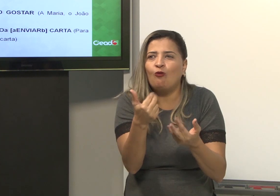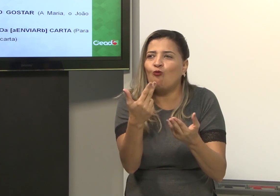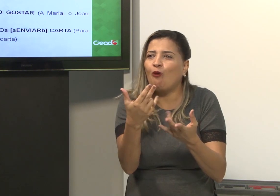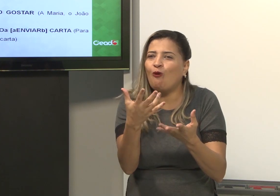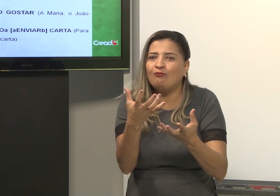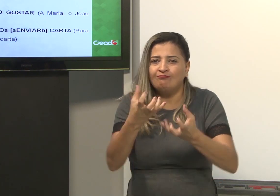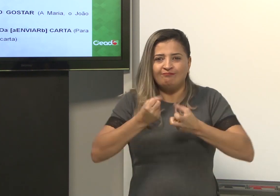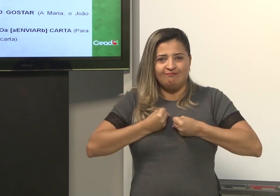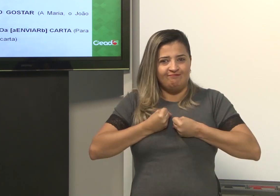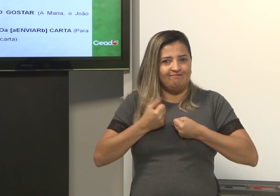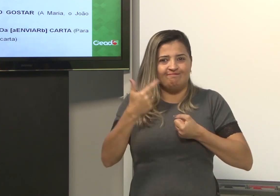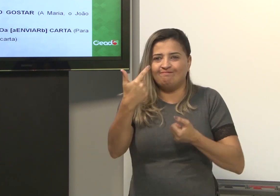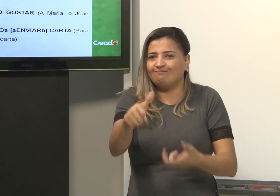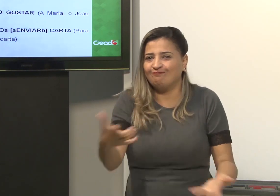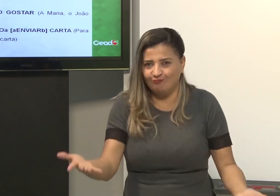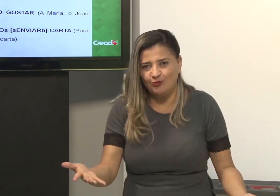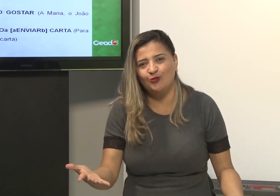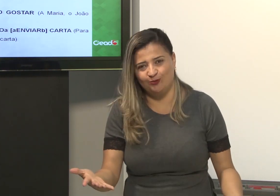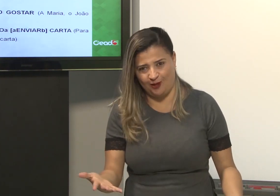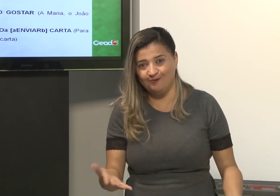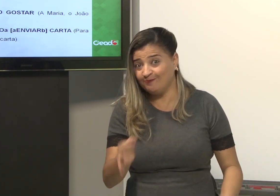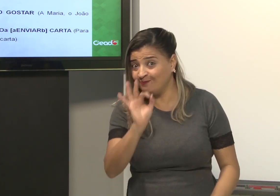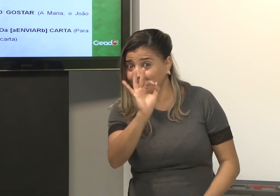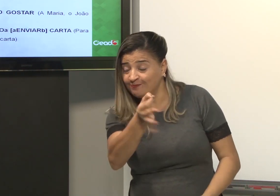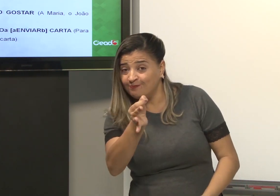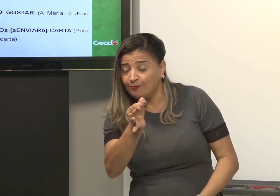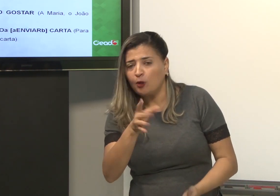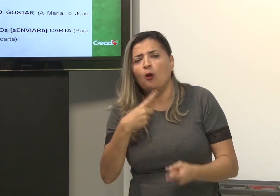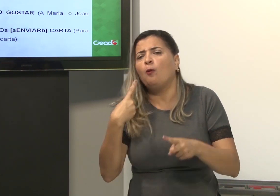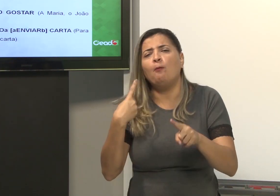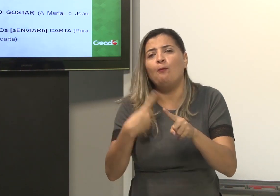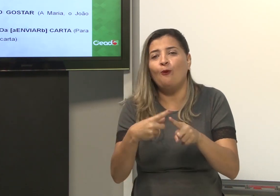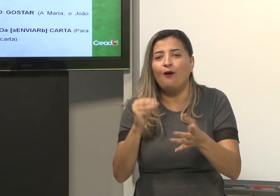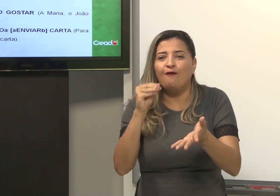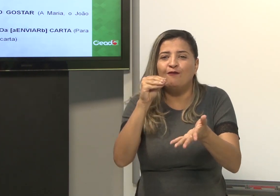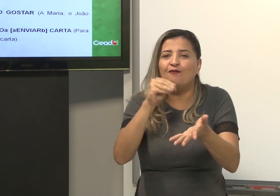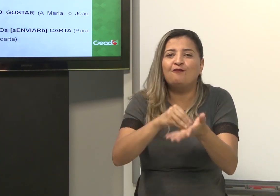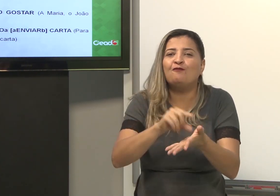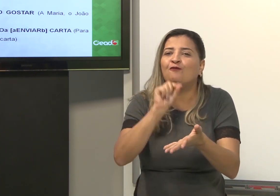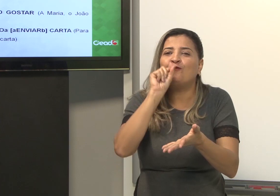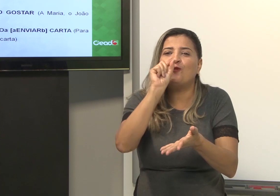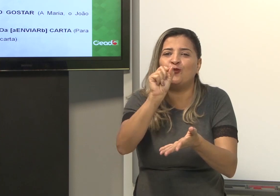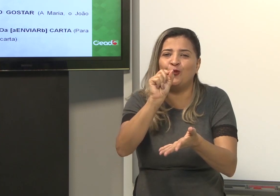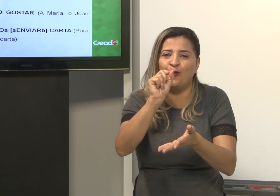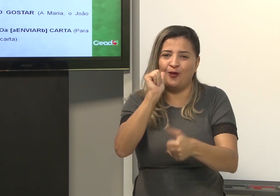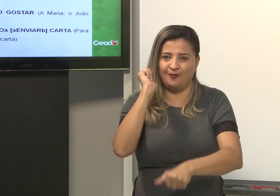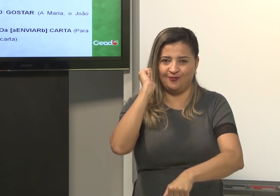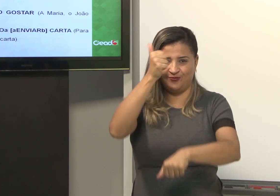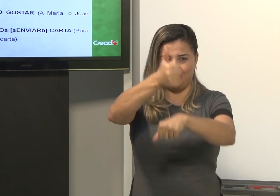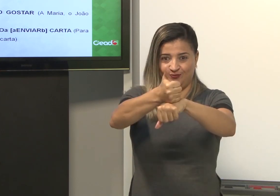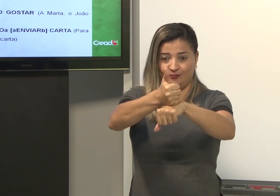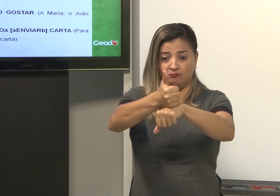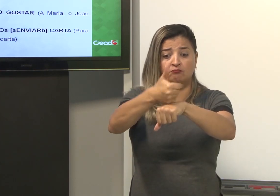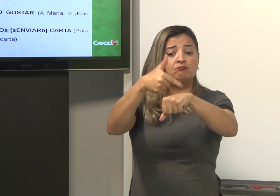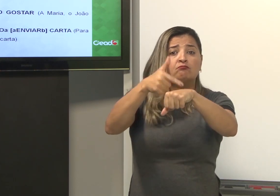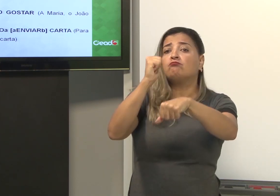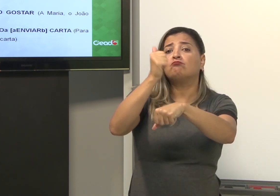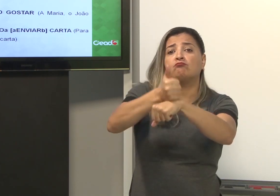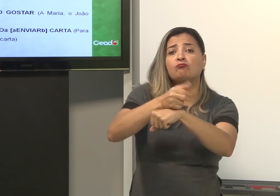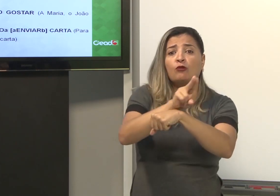Não tem o jeito. Não consegue. Certo? Então, falta o quê? Qual é esse sinal?